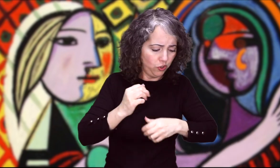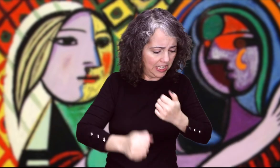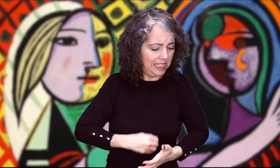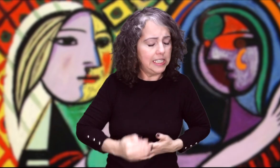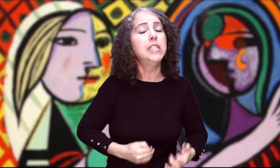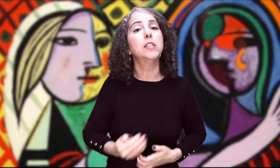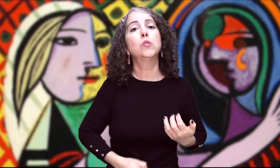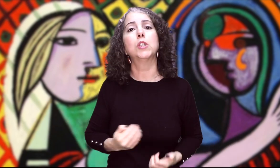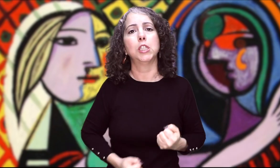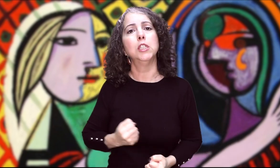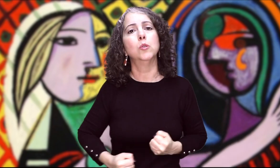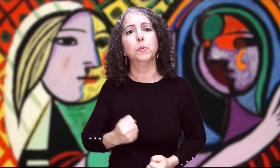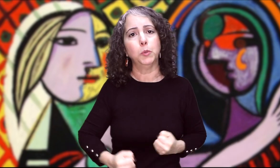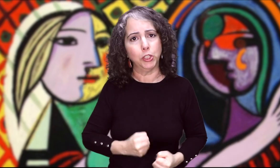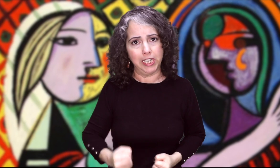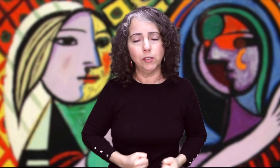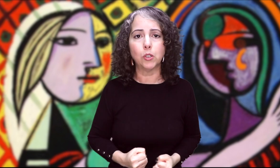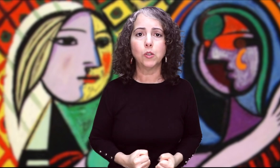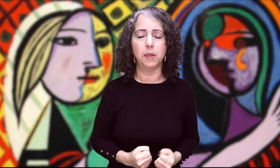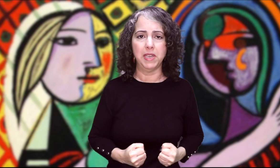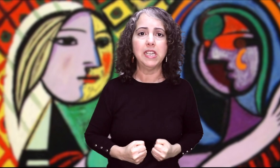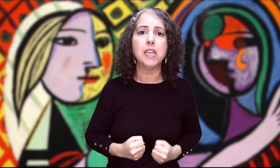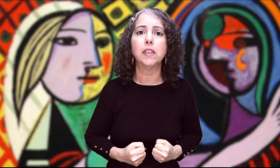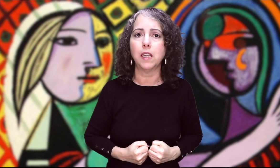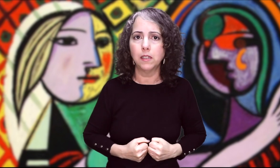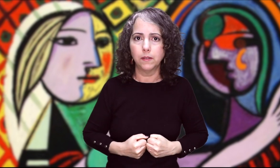sentir esto que tengo por dentro Que me inquieta